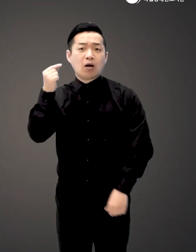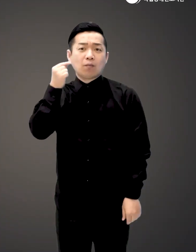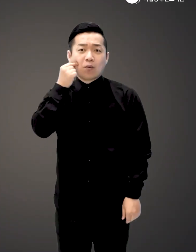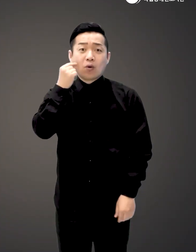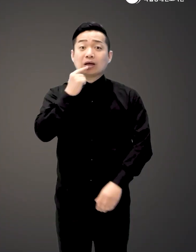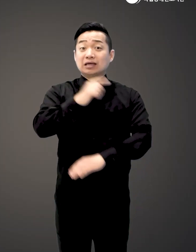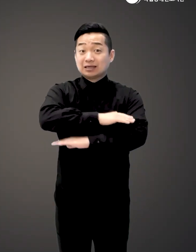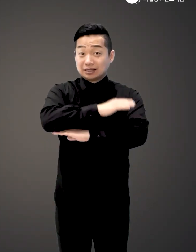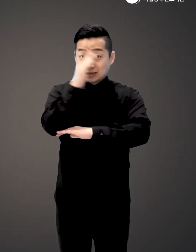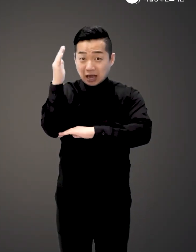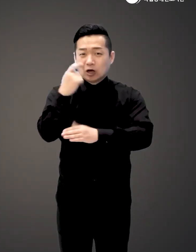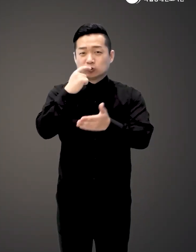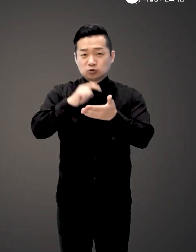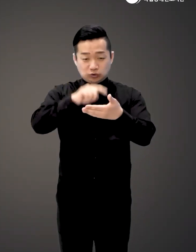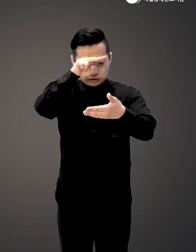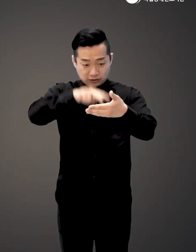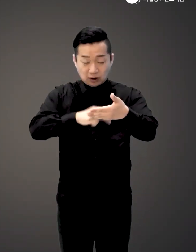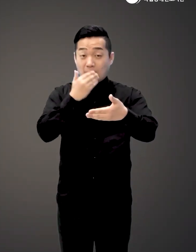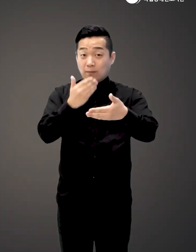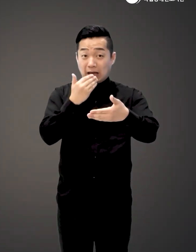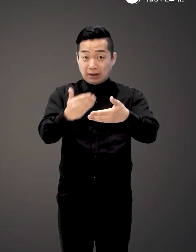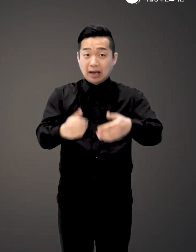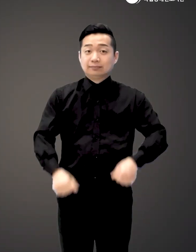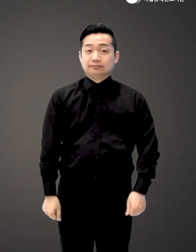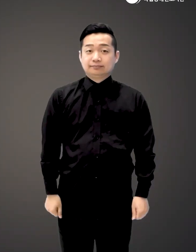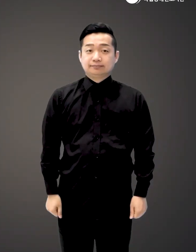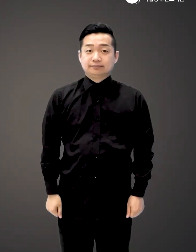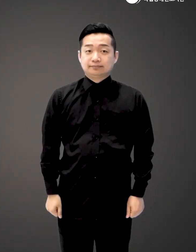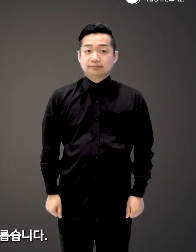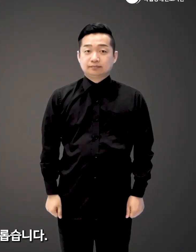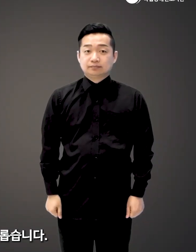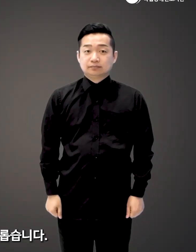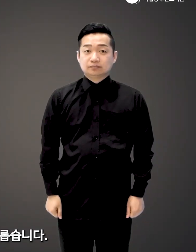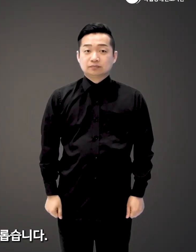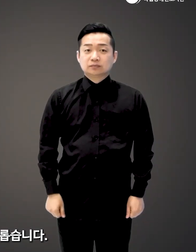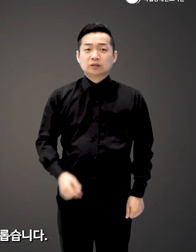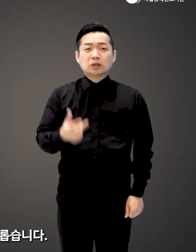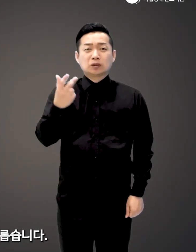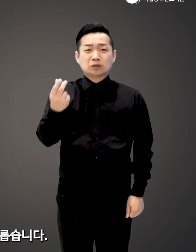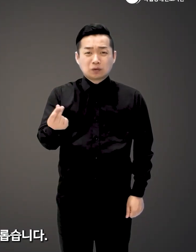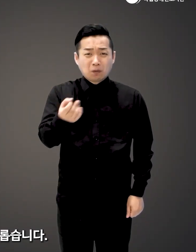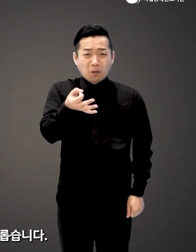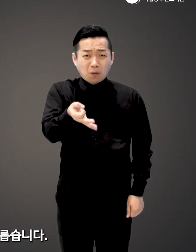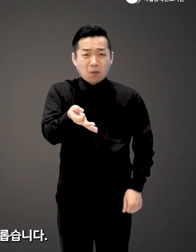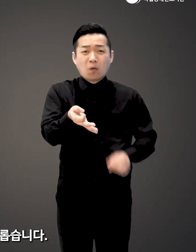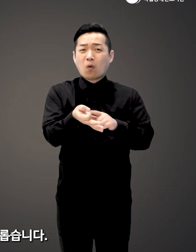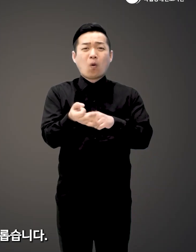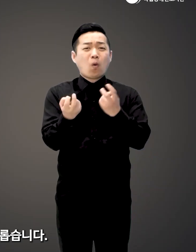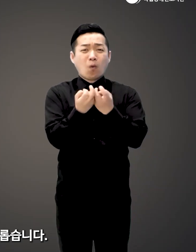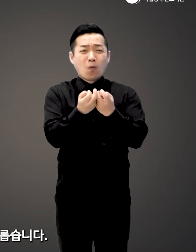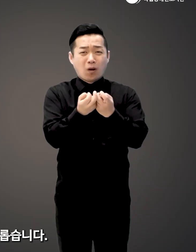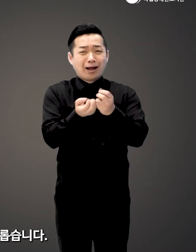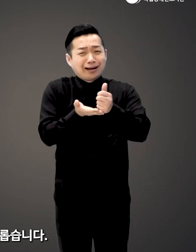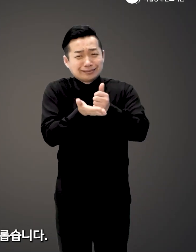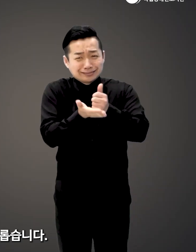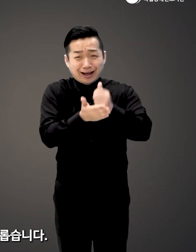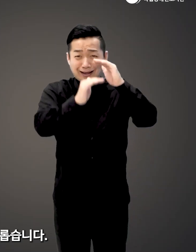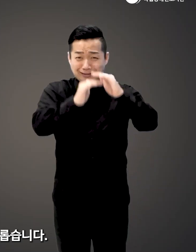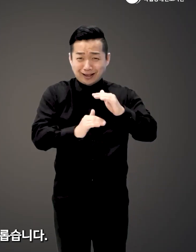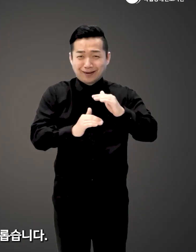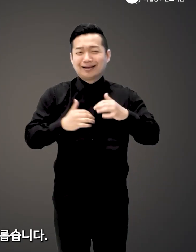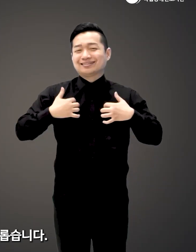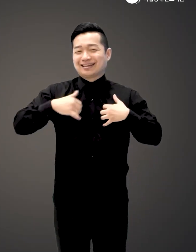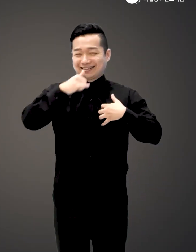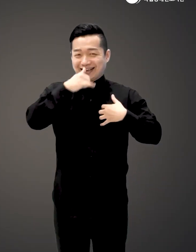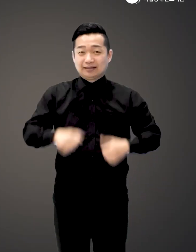못했던 이런 이야기들을 이렇게 쉽게 만나볼 수 있는데요 도대체 똥꼬는 어떻게 씻어야 하는지 등의 내용도